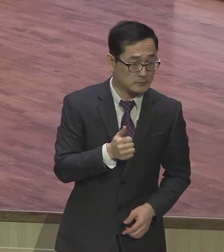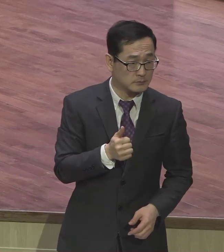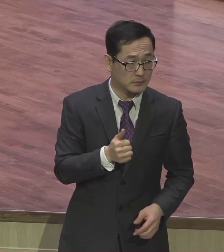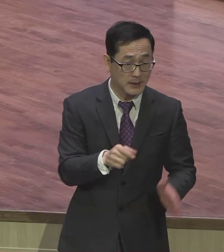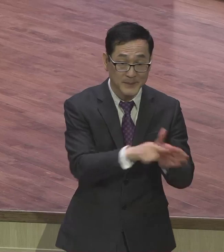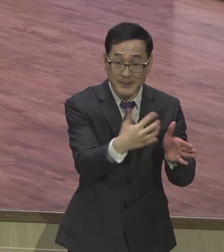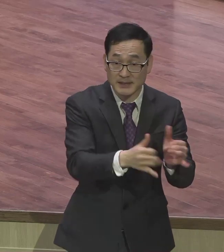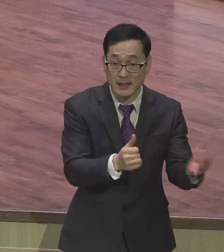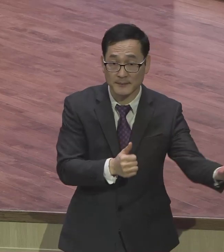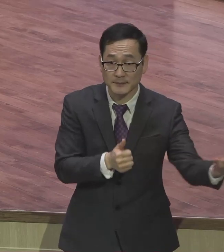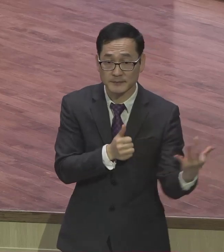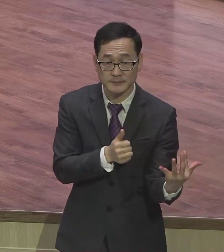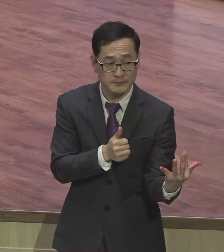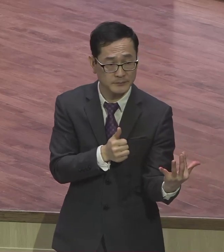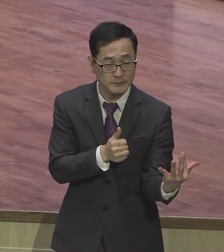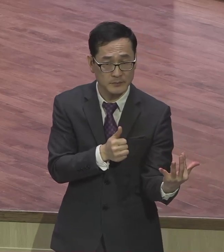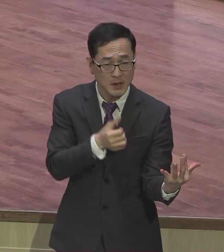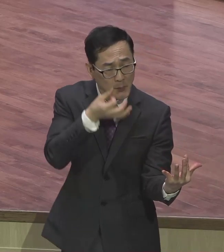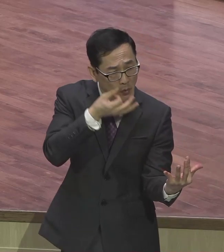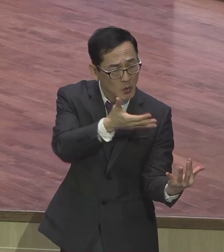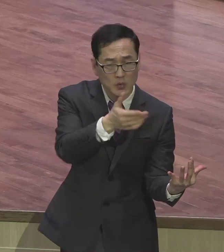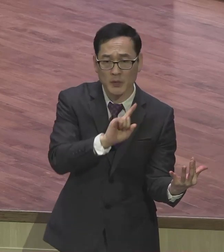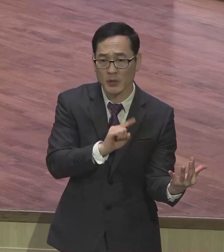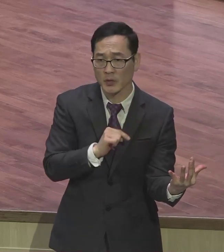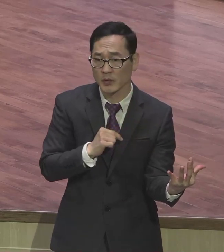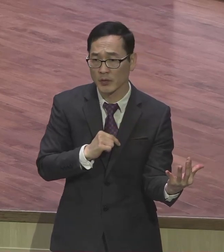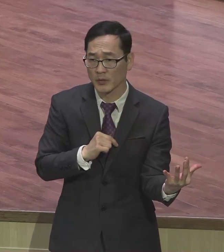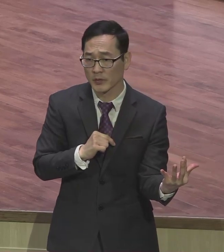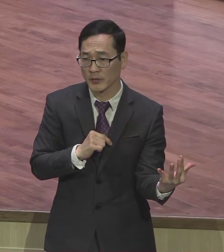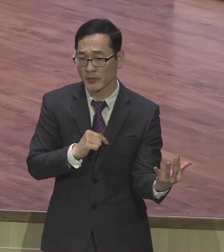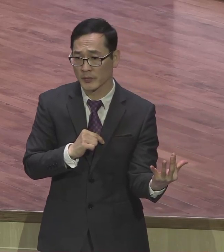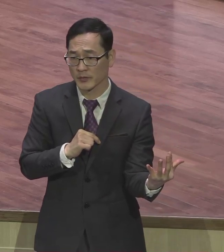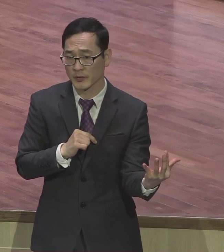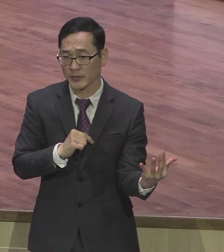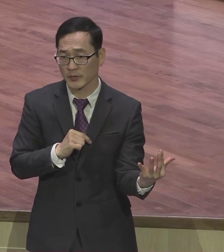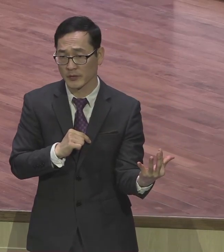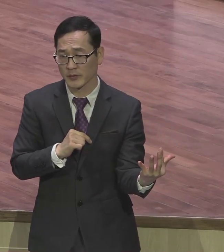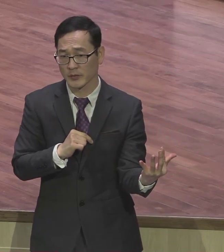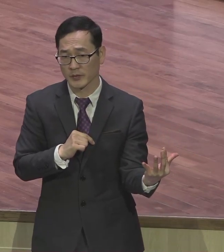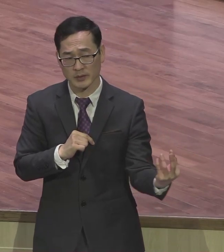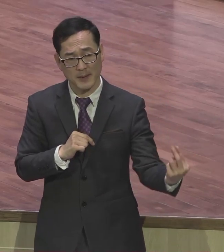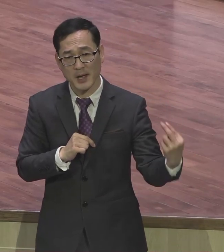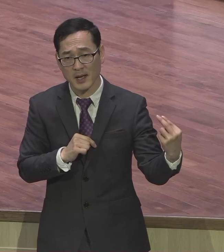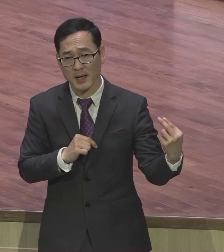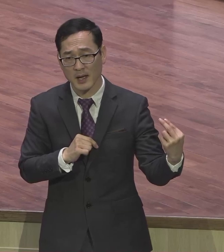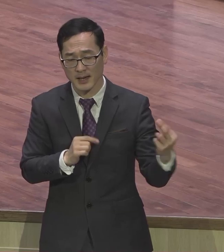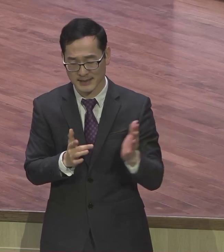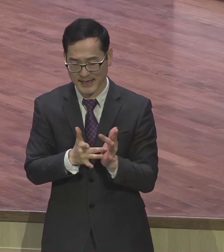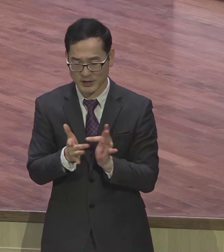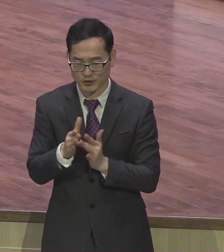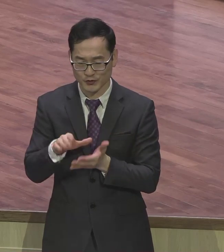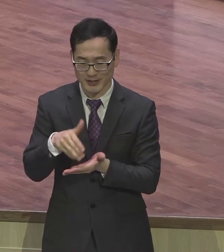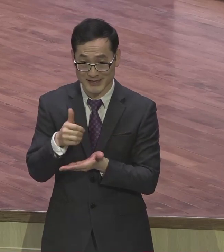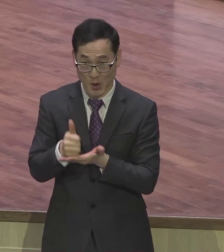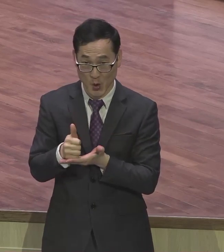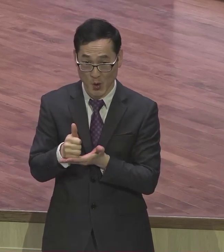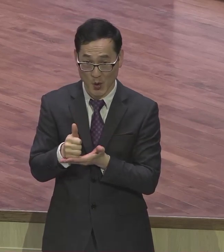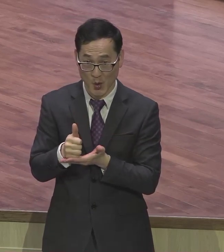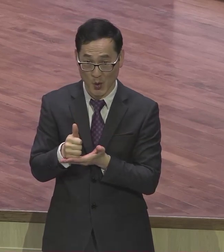따라서 우리를 바라보고 있는 이 관객들이 예수 그리스도를 향해서 박수를 치기도